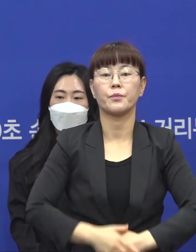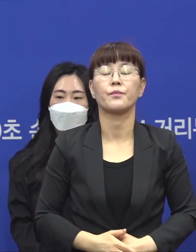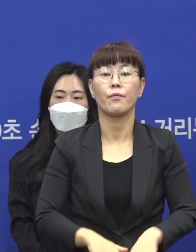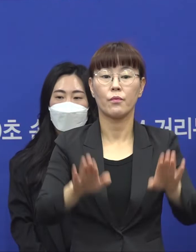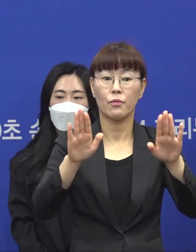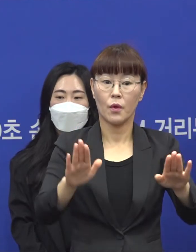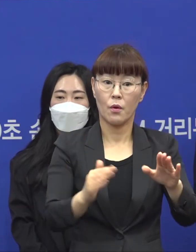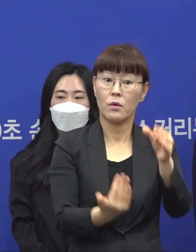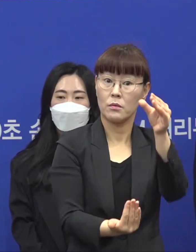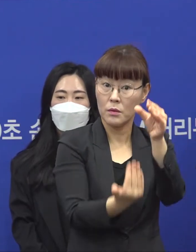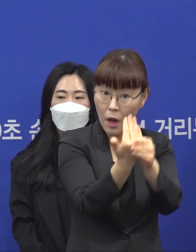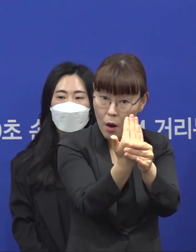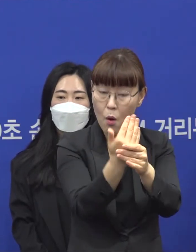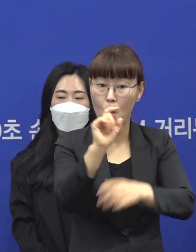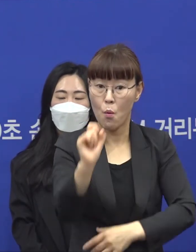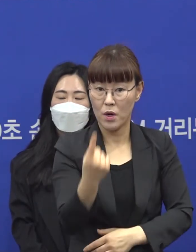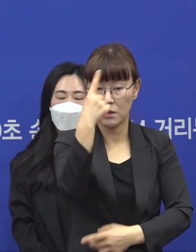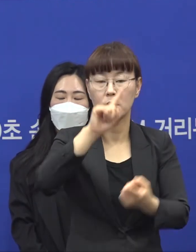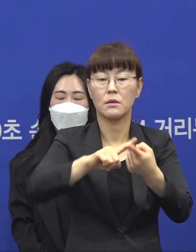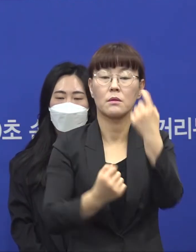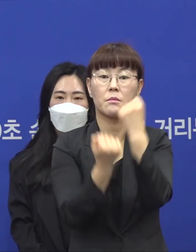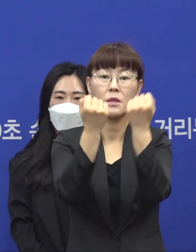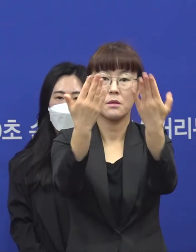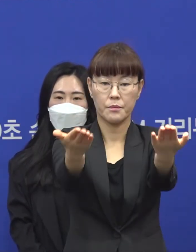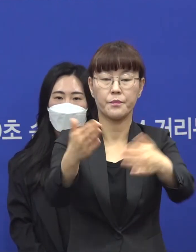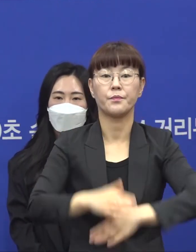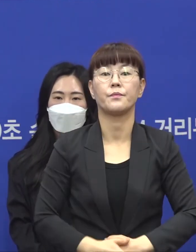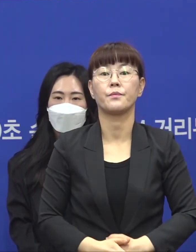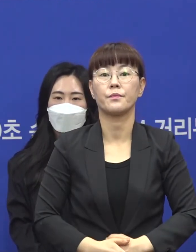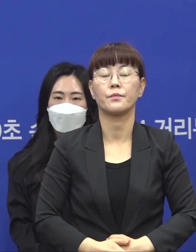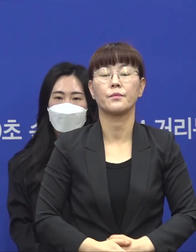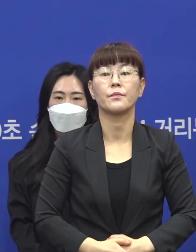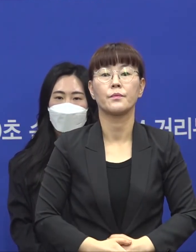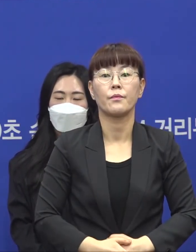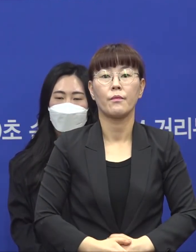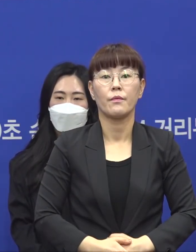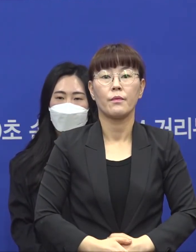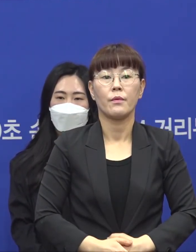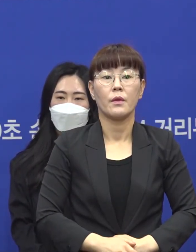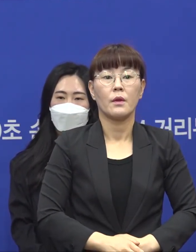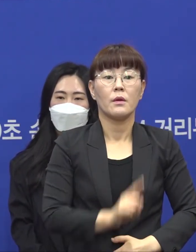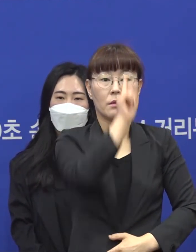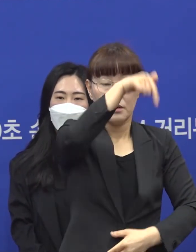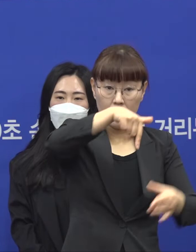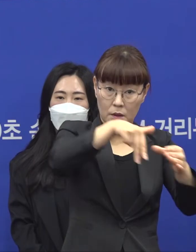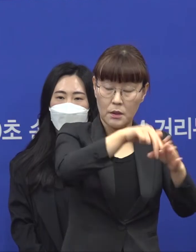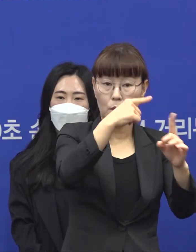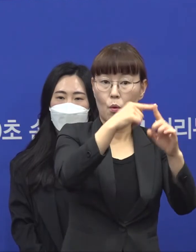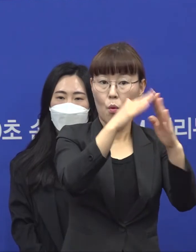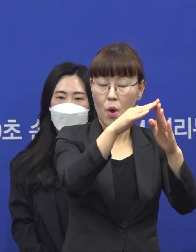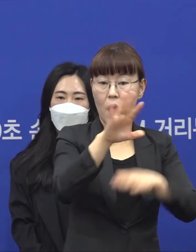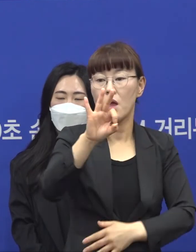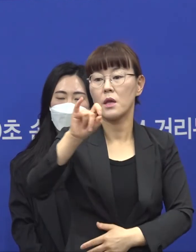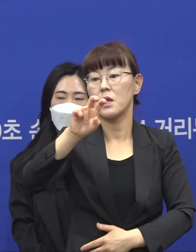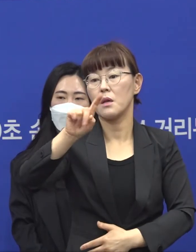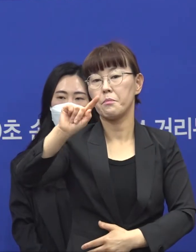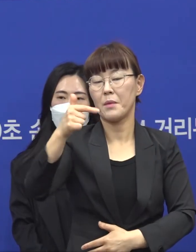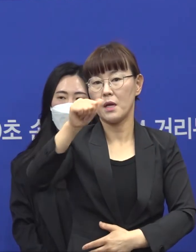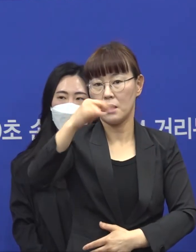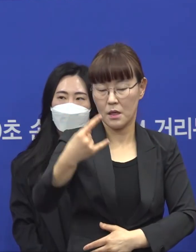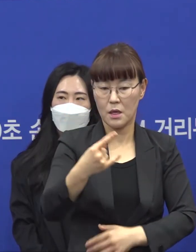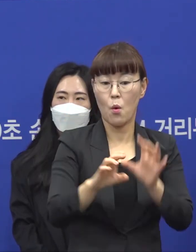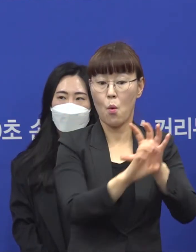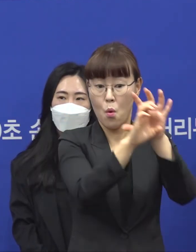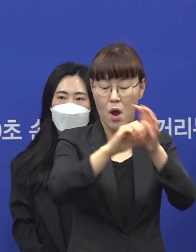이 사건 주요 청구원을 간단하게 말씀드리겠습니다. 주장입니다. 크게 신천지 예수교회와 이만희가 코로나19를